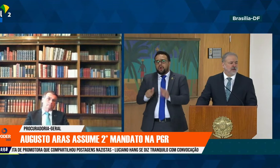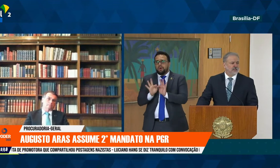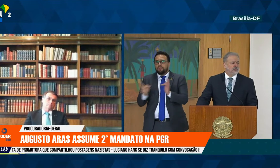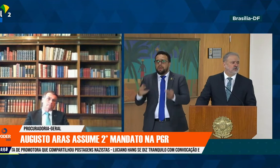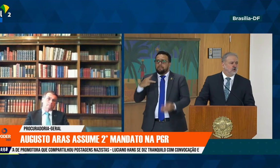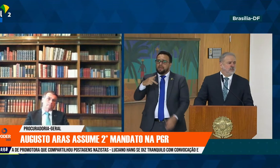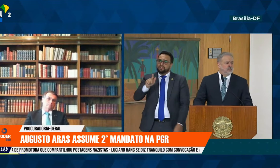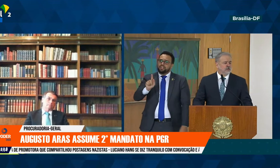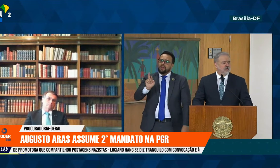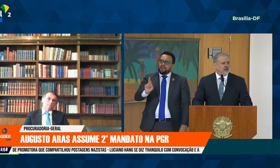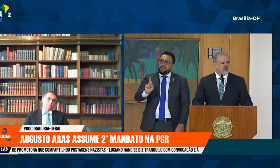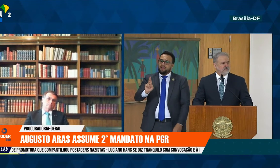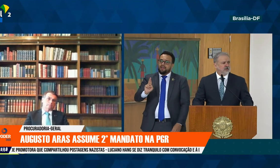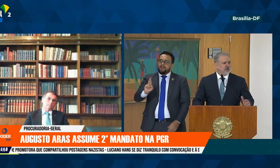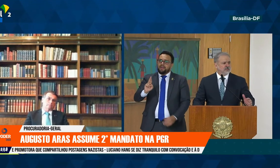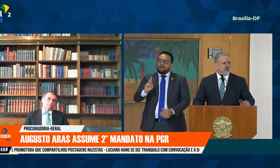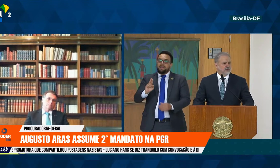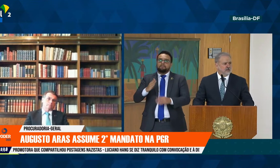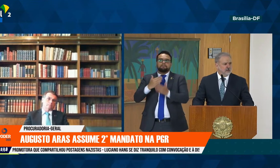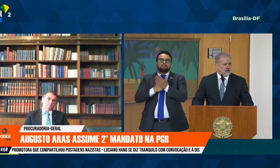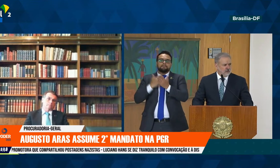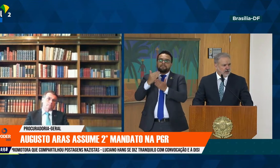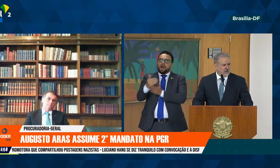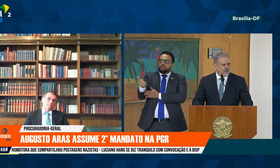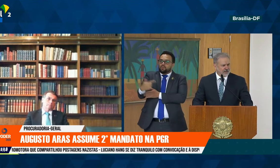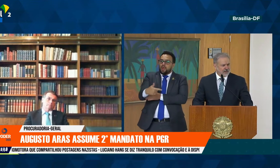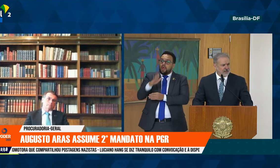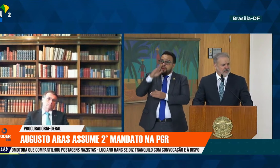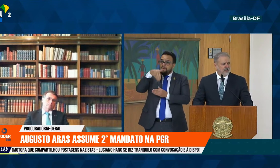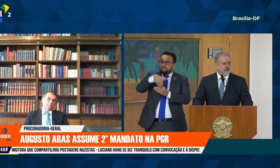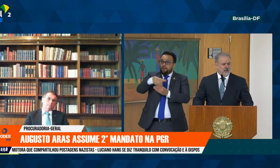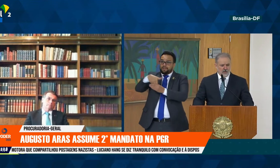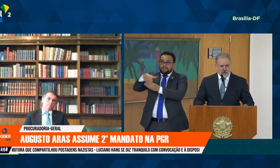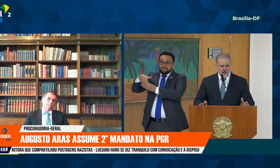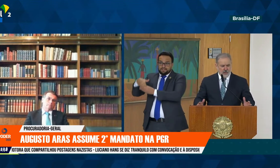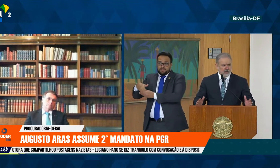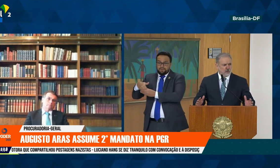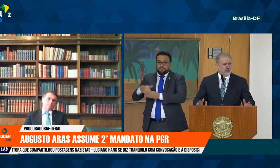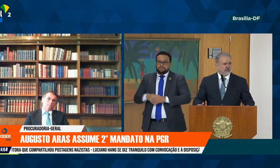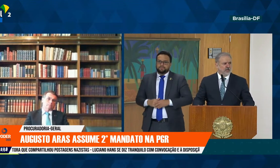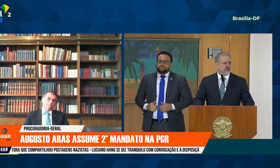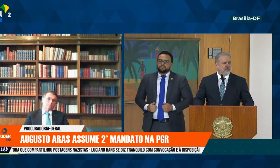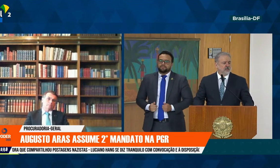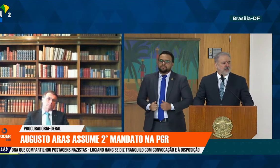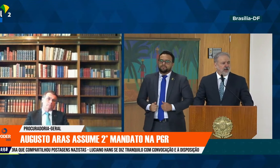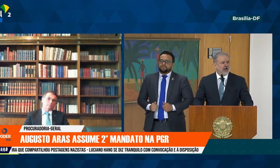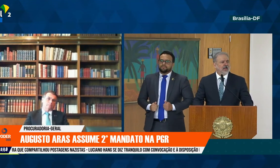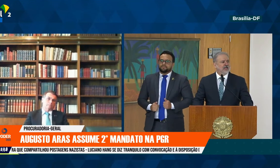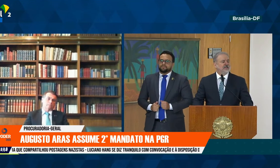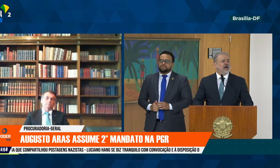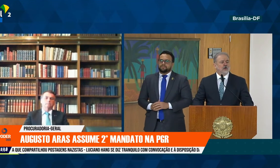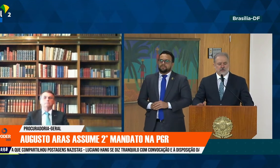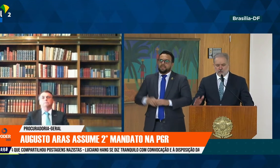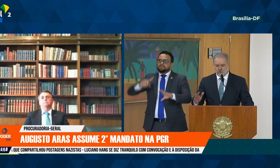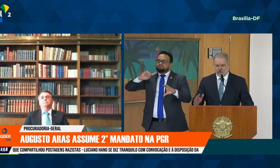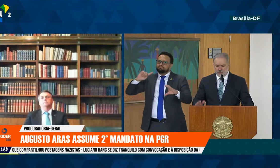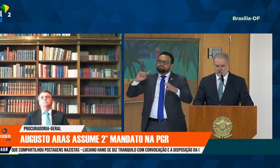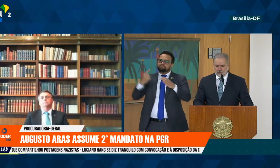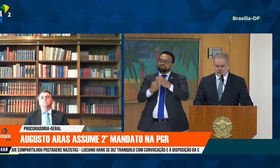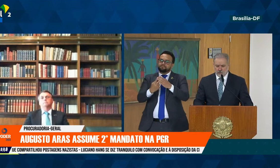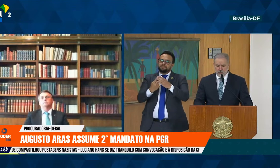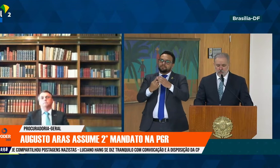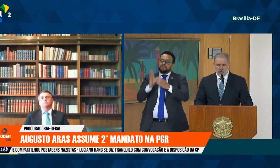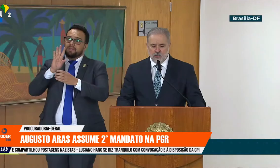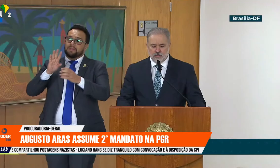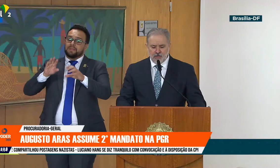certamente, mais que o dobro desta votação para que ali compusesse a casa alta do